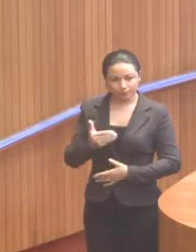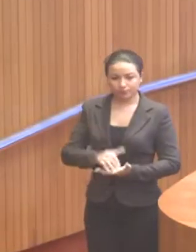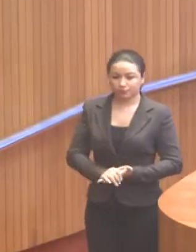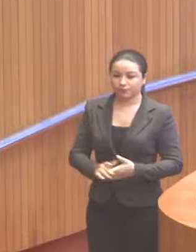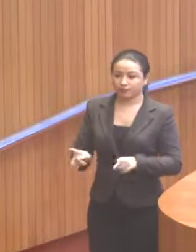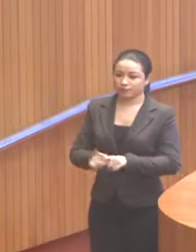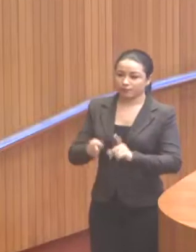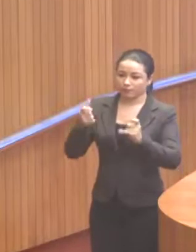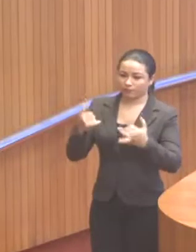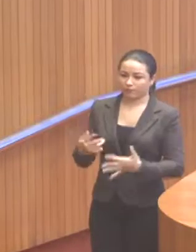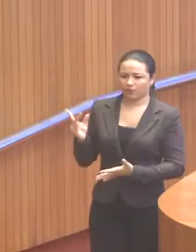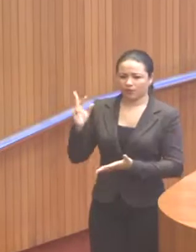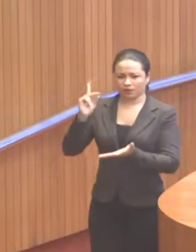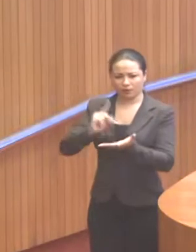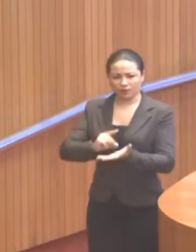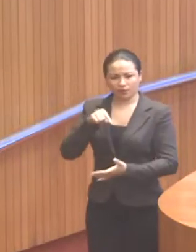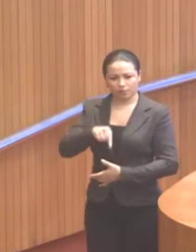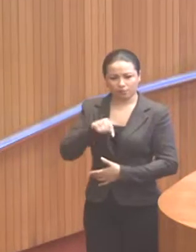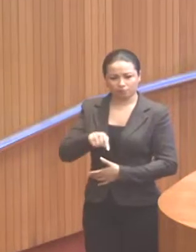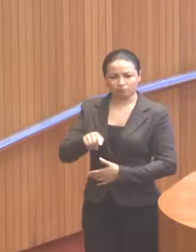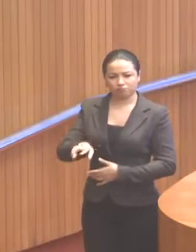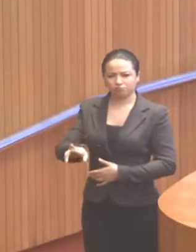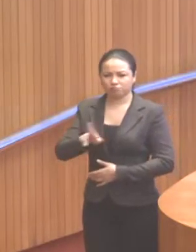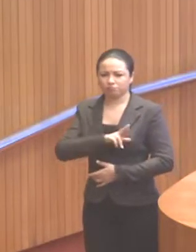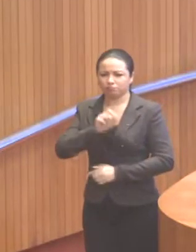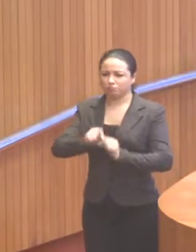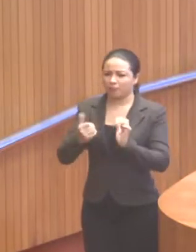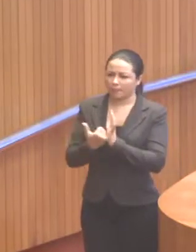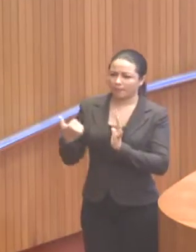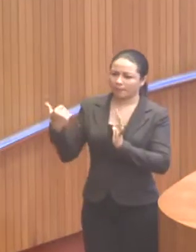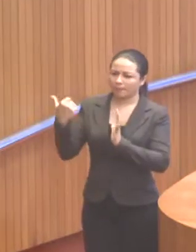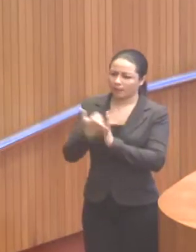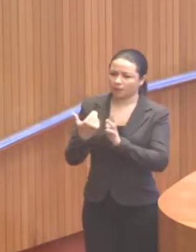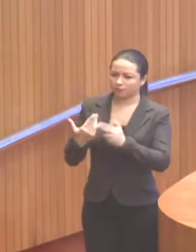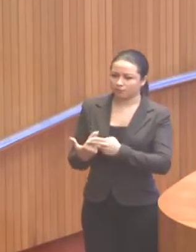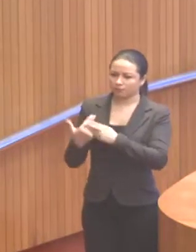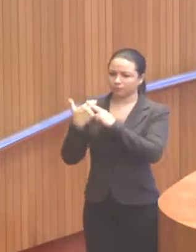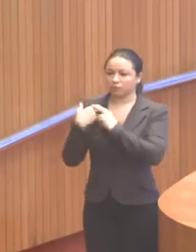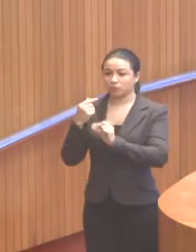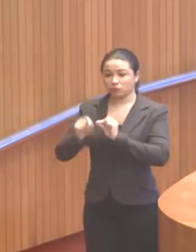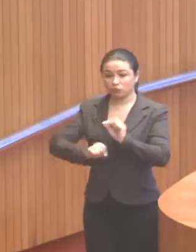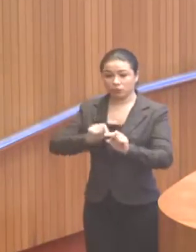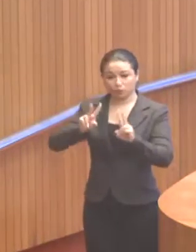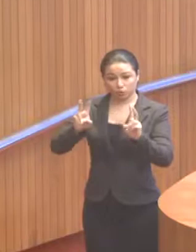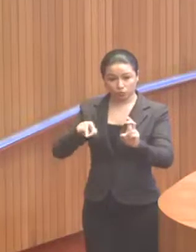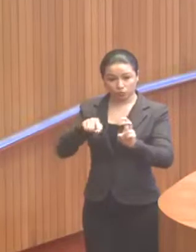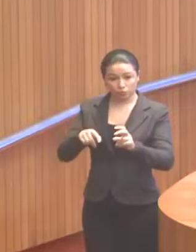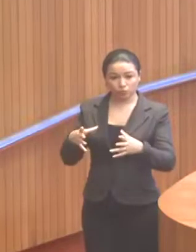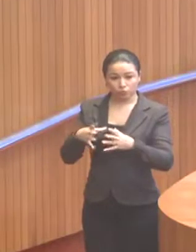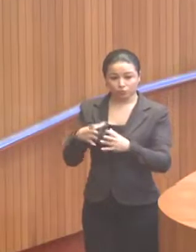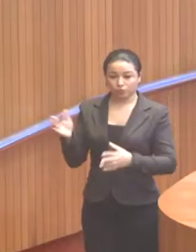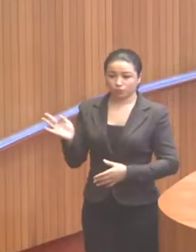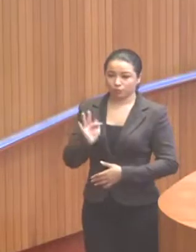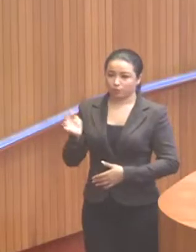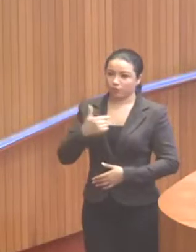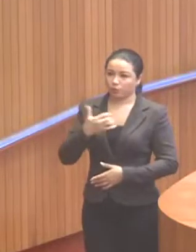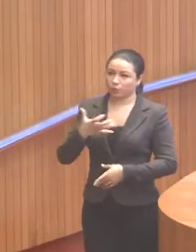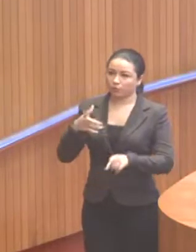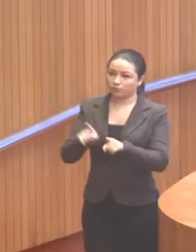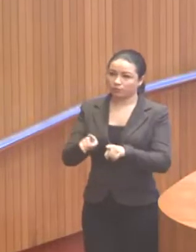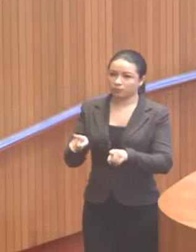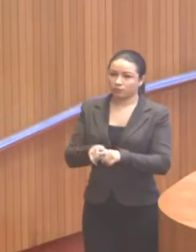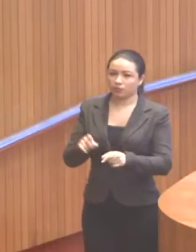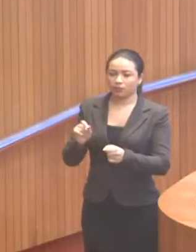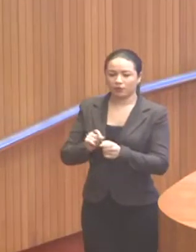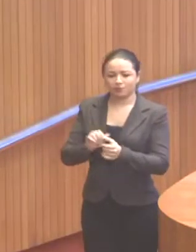e dizer que isso, na verdade, esse resultado aumenta a nossa responsabilidade em relação à Câmara Federal. Como eu quero também